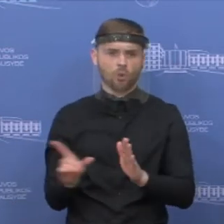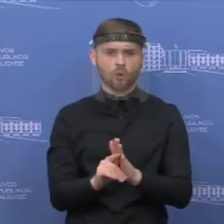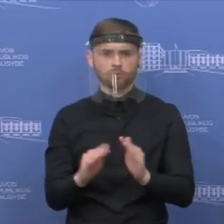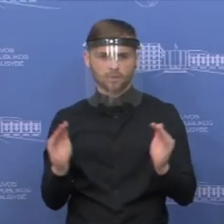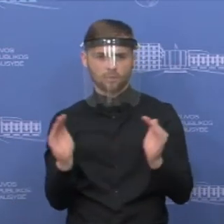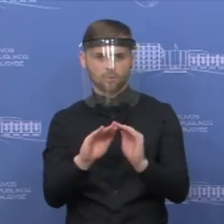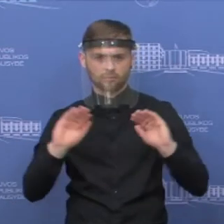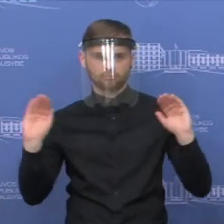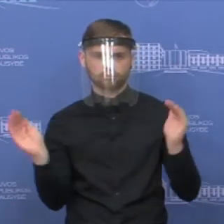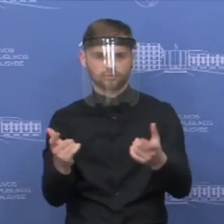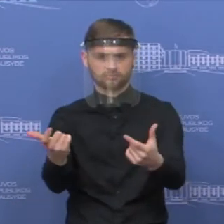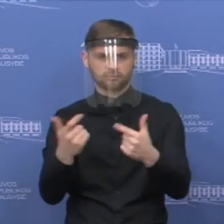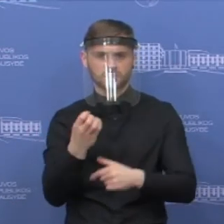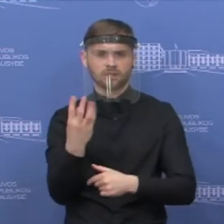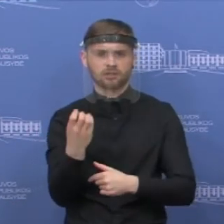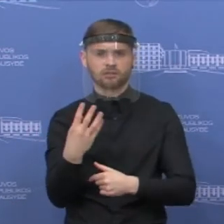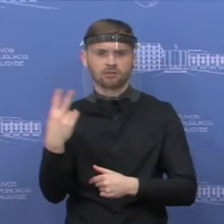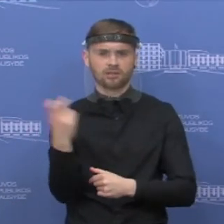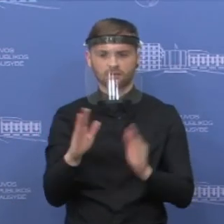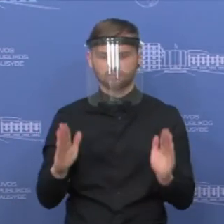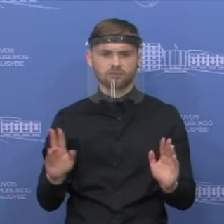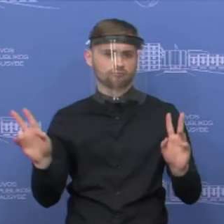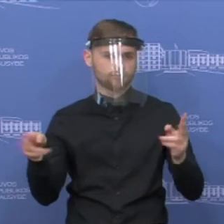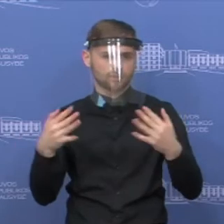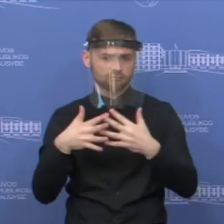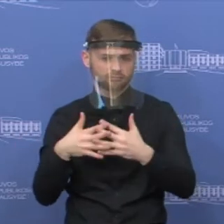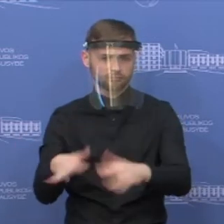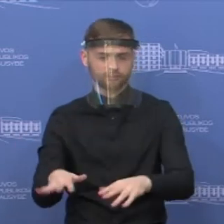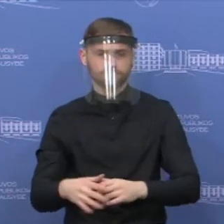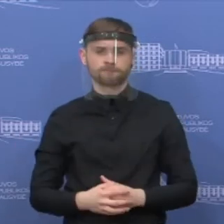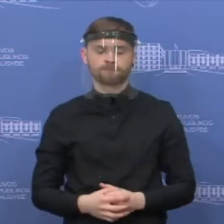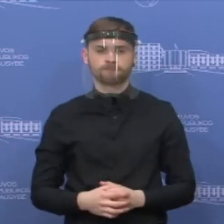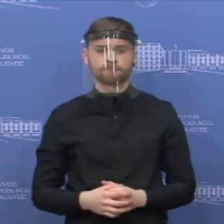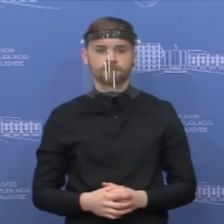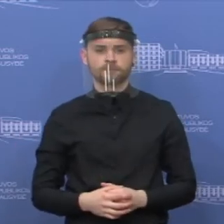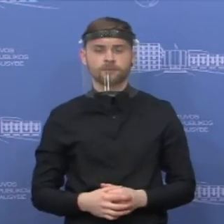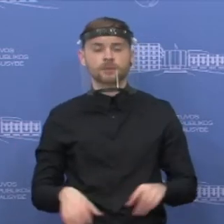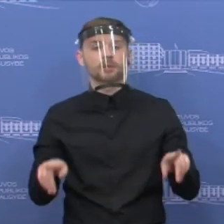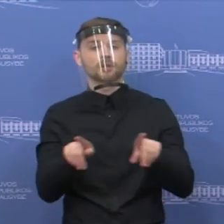14 dienų karantinas. Taip pat nuo